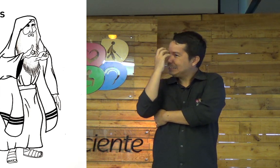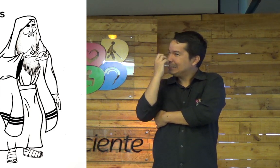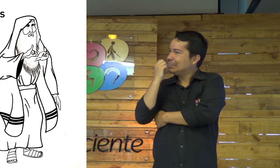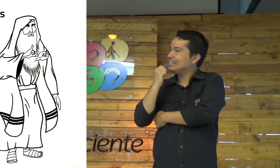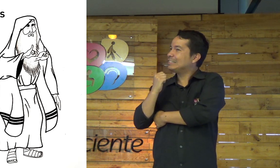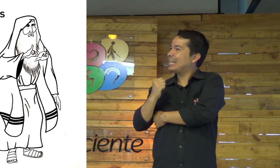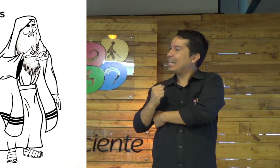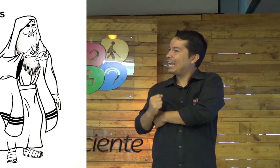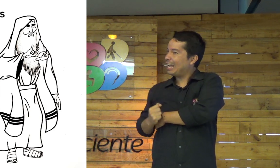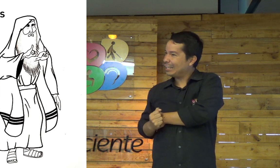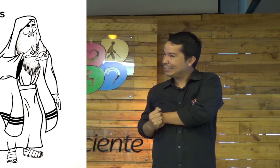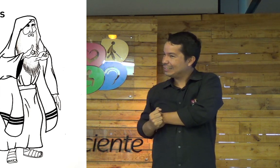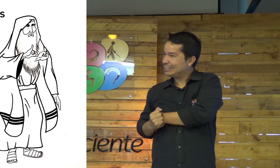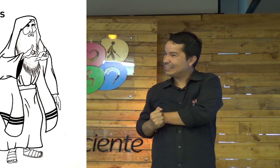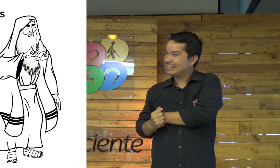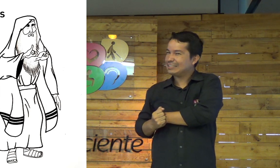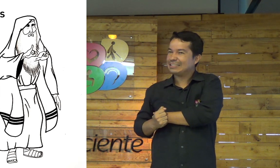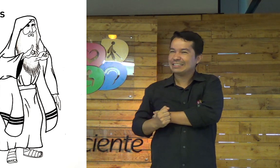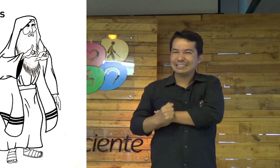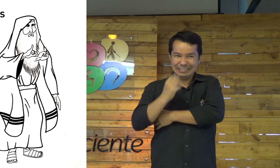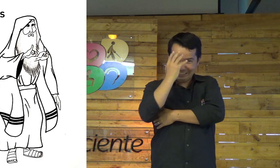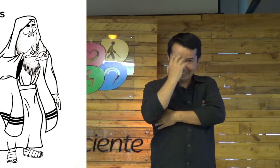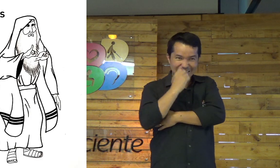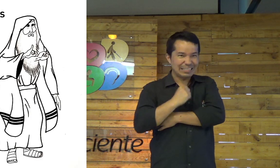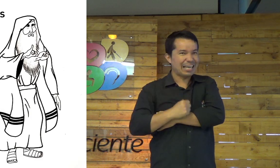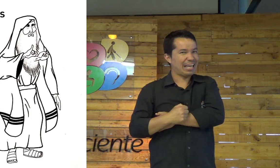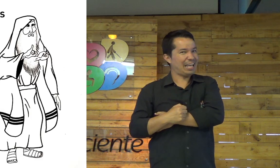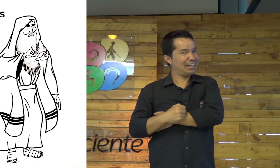Isso é sério? É sério?